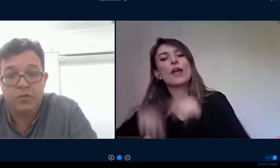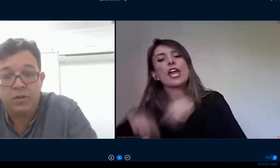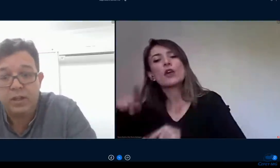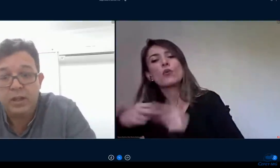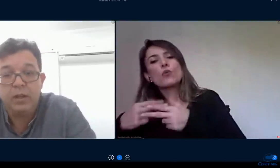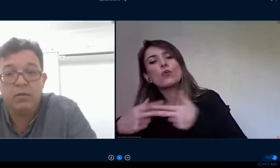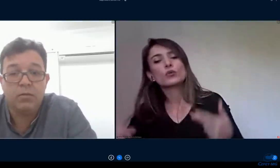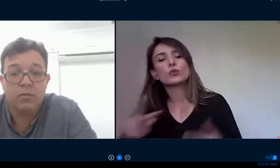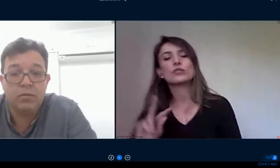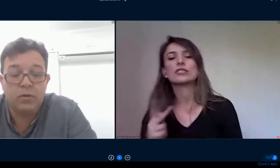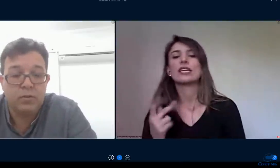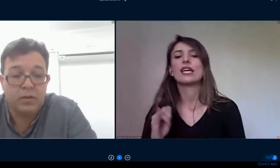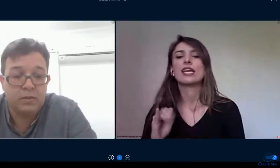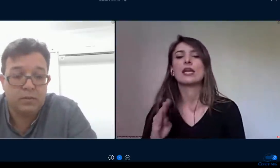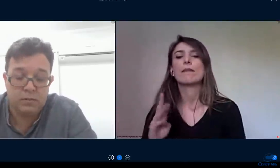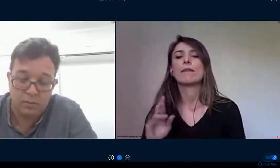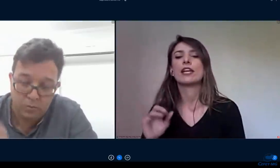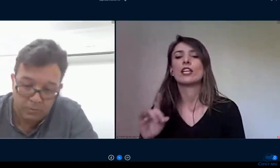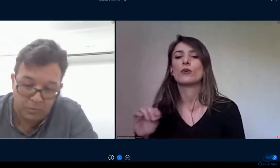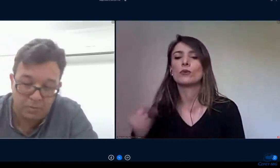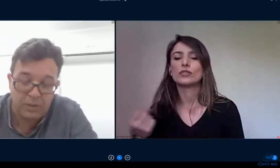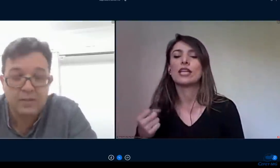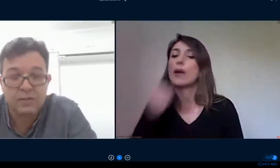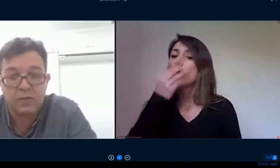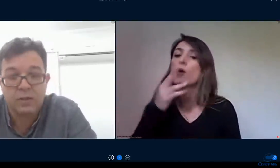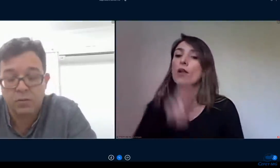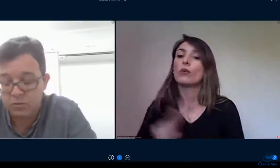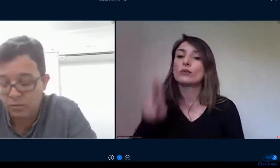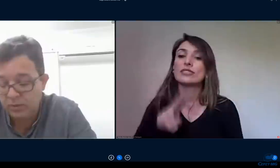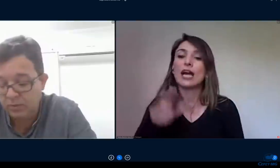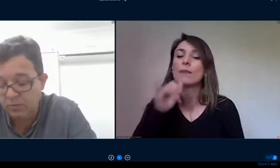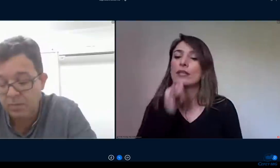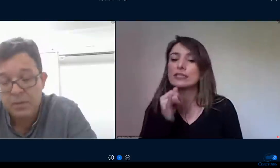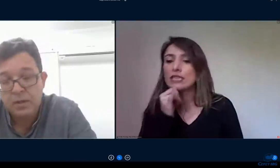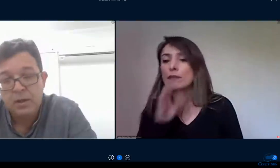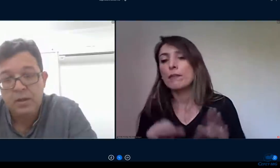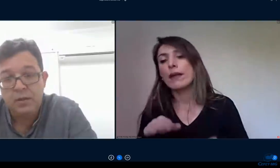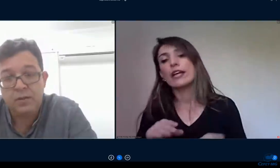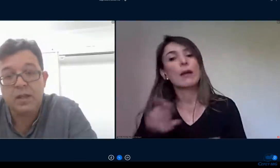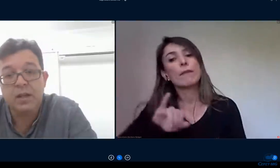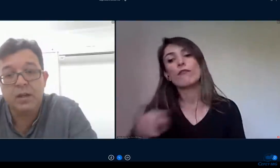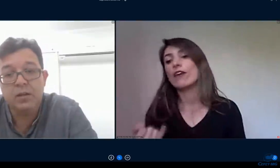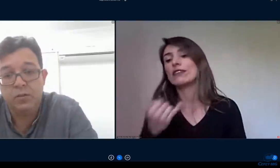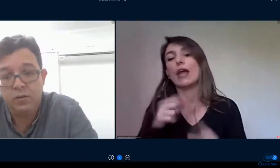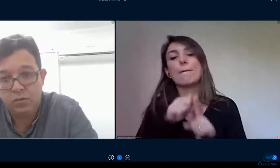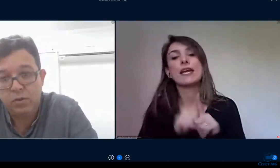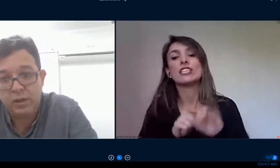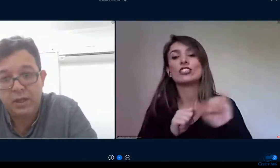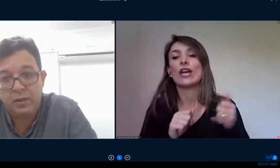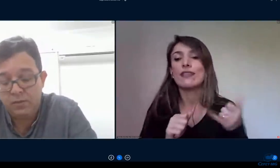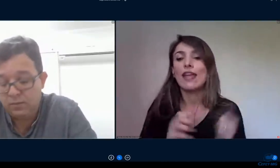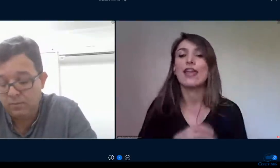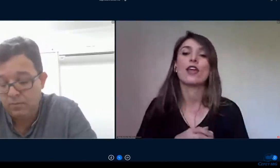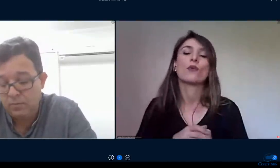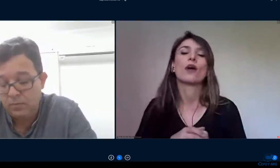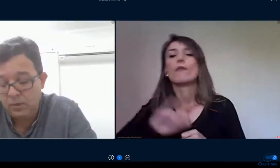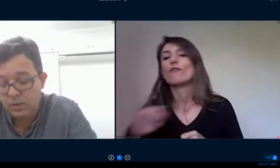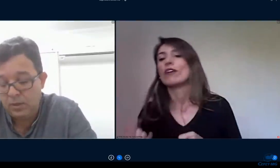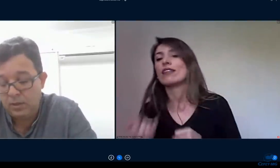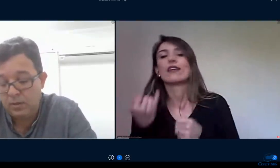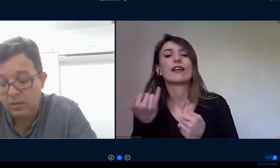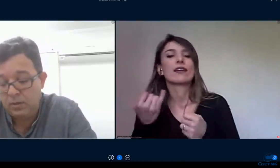no mês de janeiro algumas possibilidades estão sendo construídas enfim existem ganhos institucionais